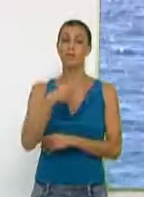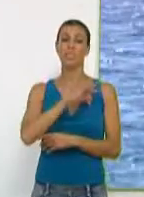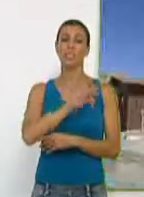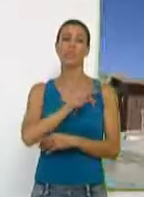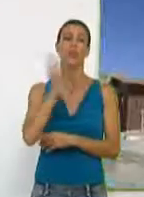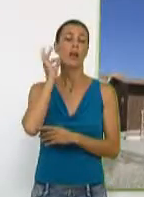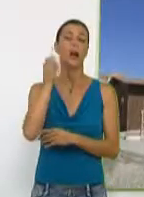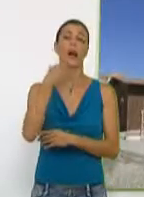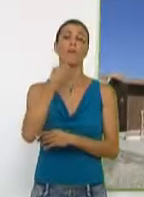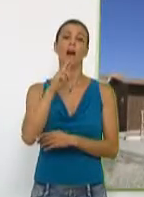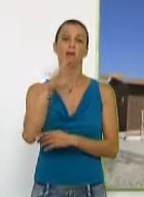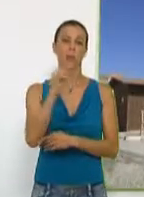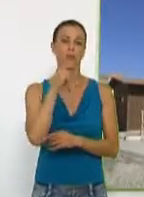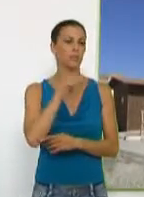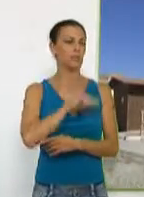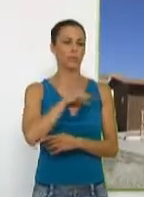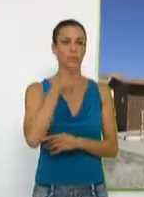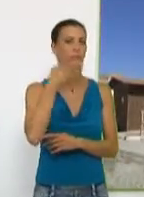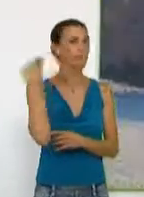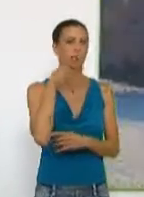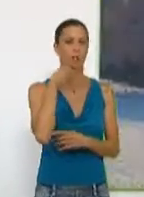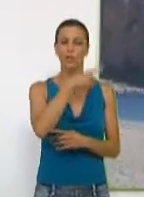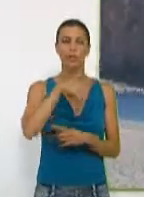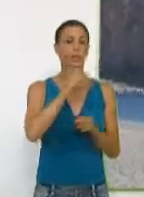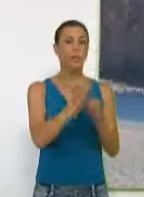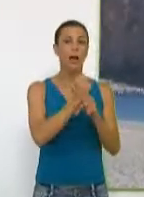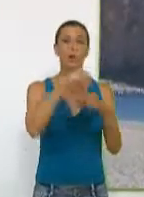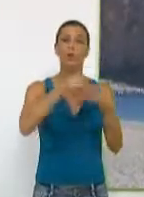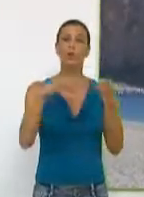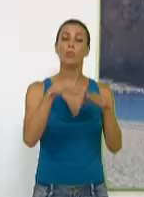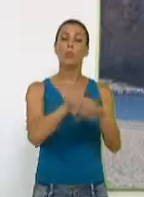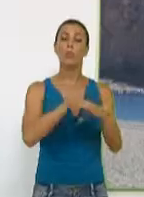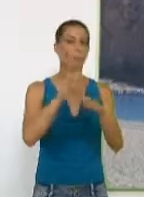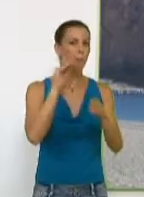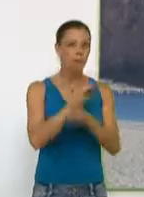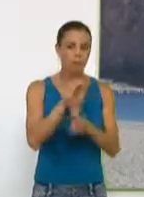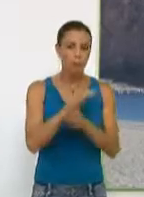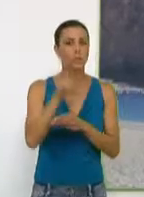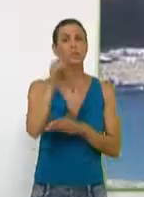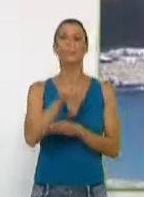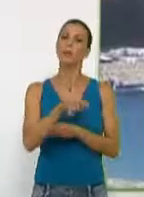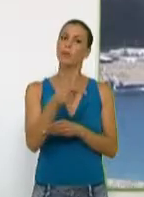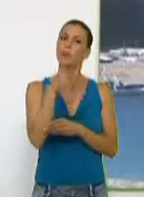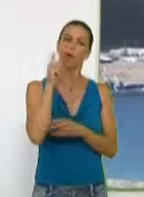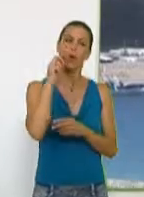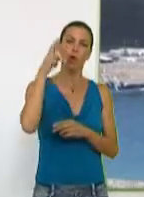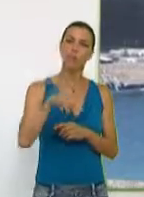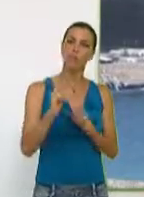del Llano, Concepción Abarca, se mostró satisfecha por el trabajo de los operarios municipales de mantenimiento y por la obtención del